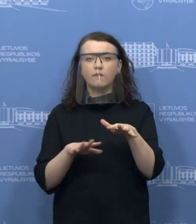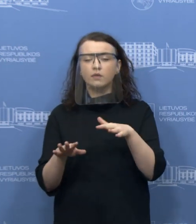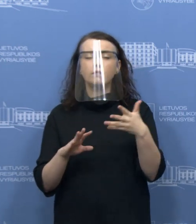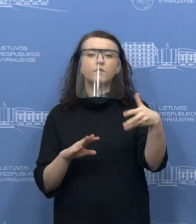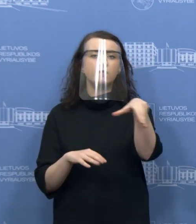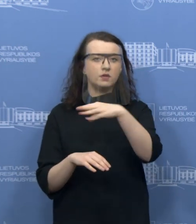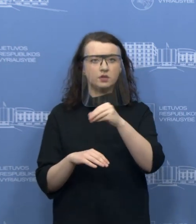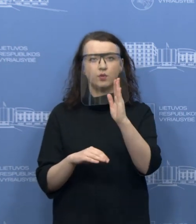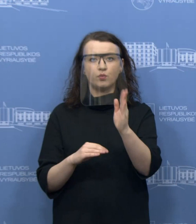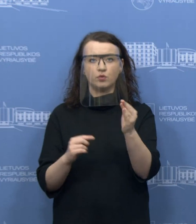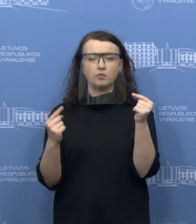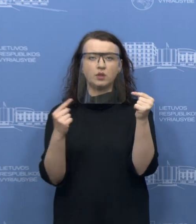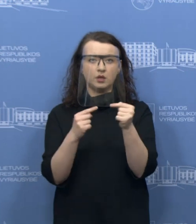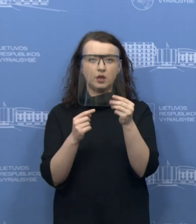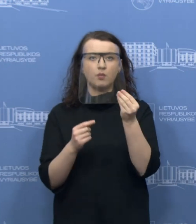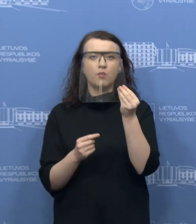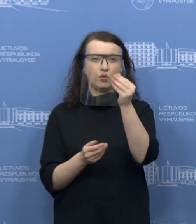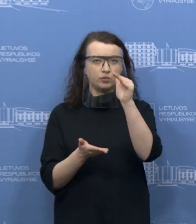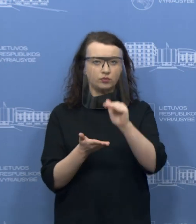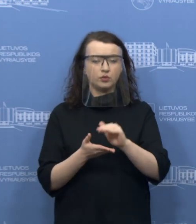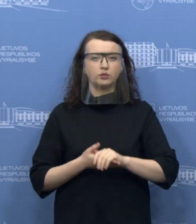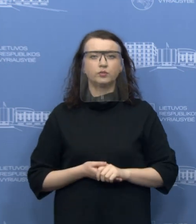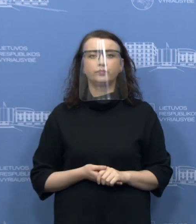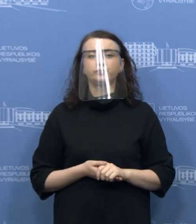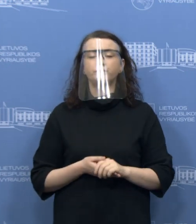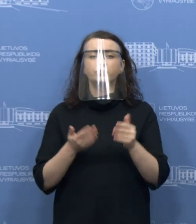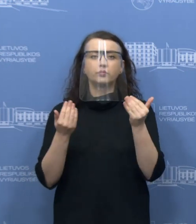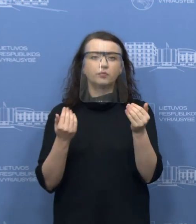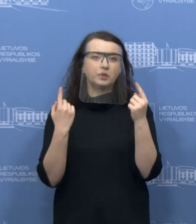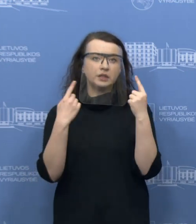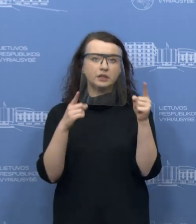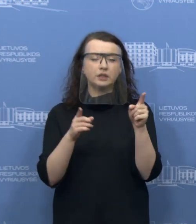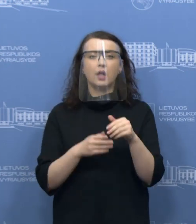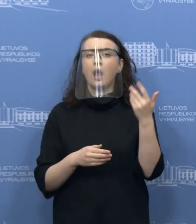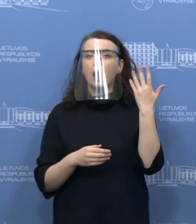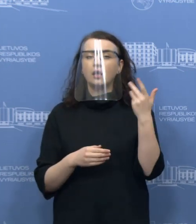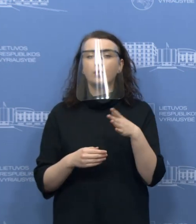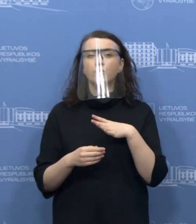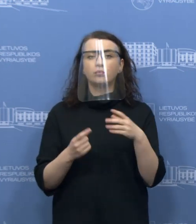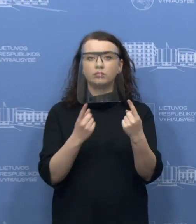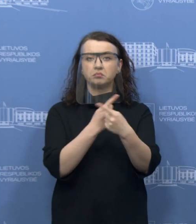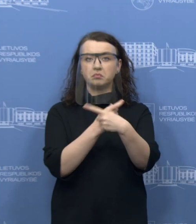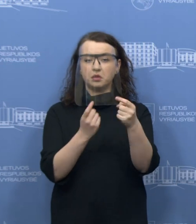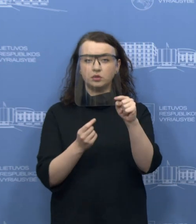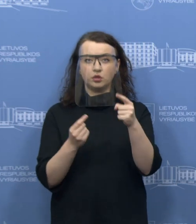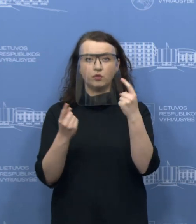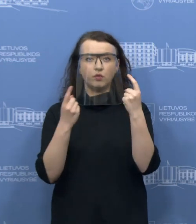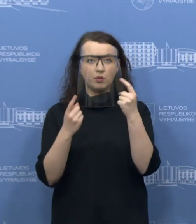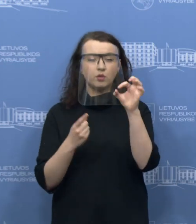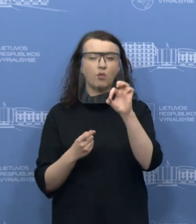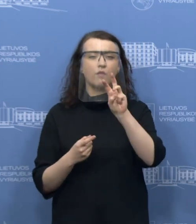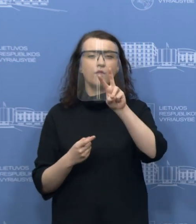Dabar, kuomet paskelbėme apie šitas priemonės, mokesčių inspekciją